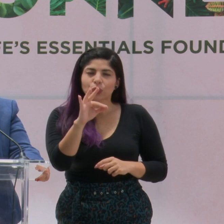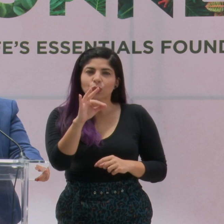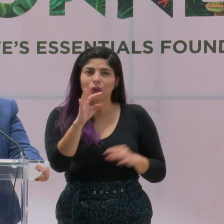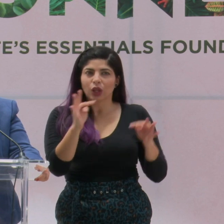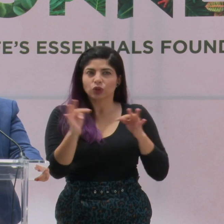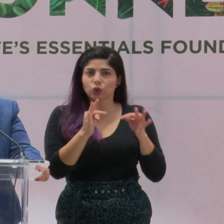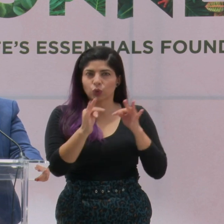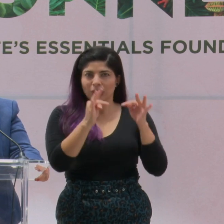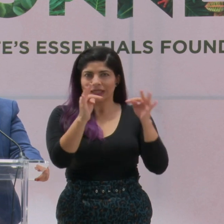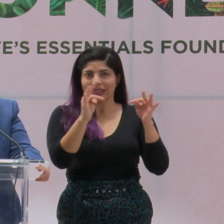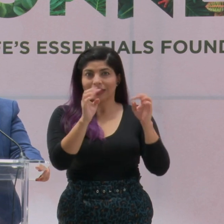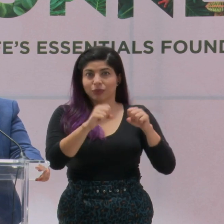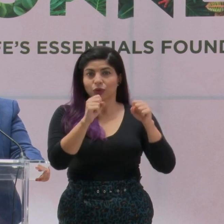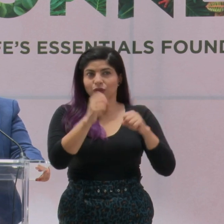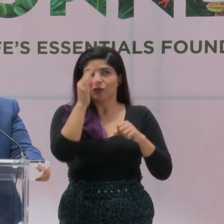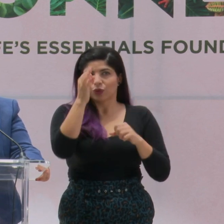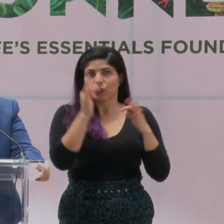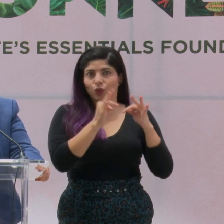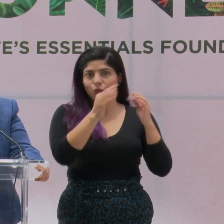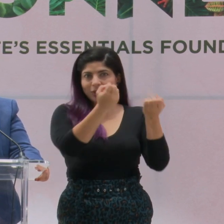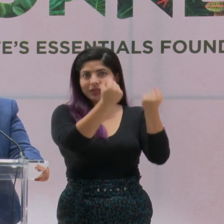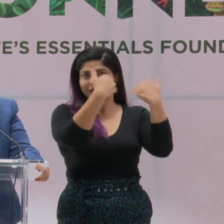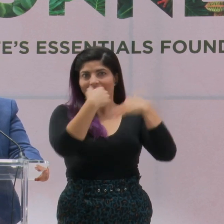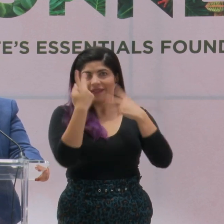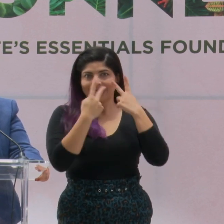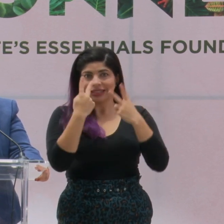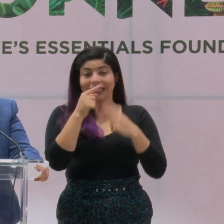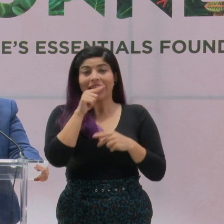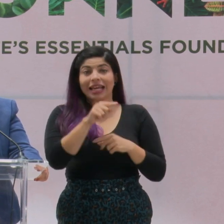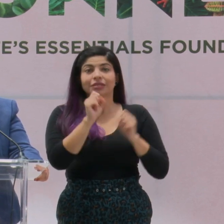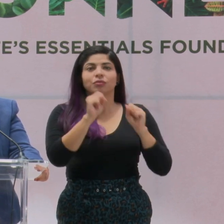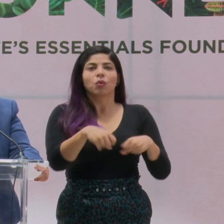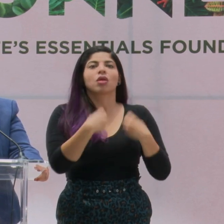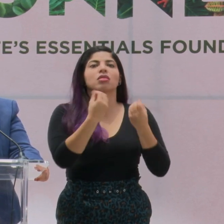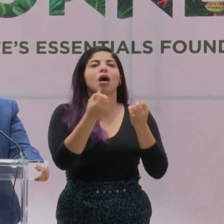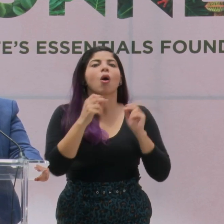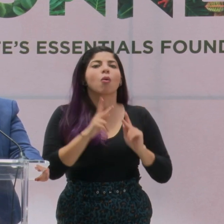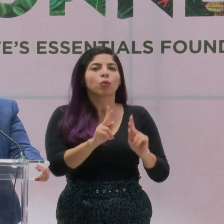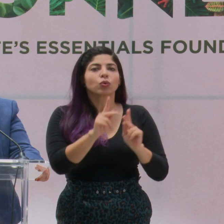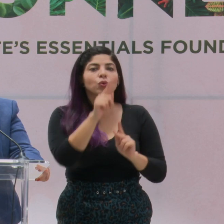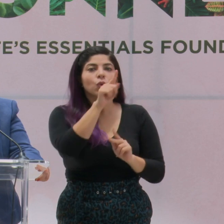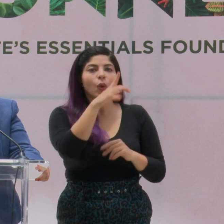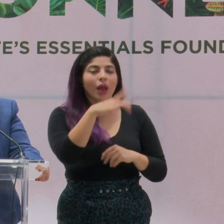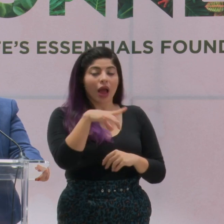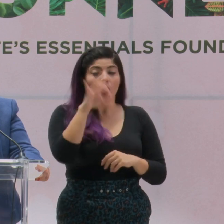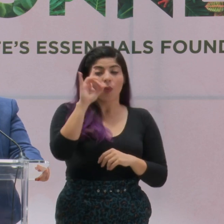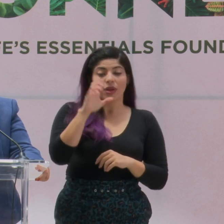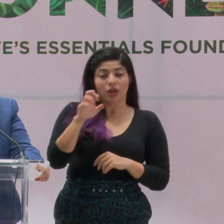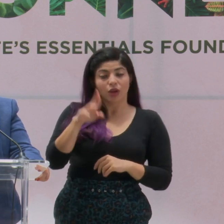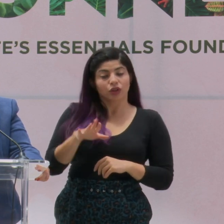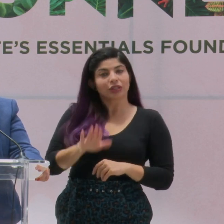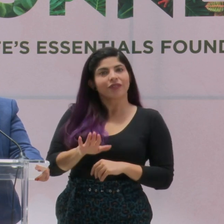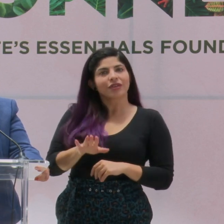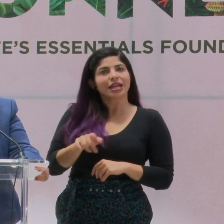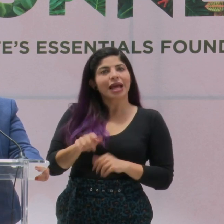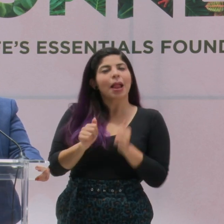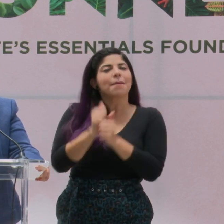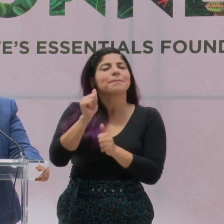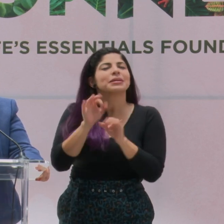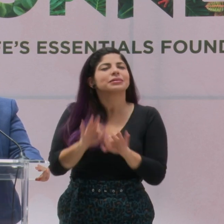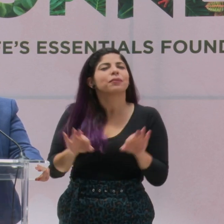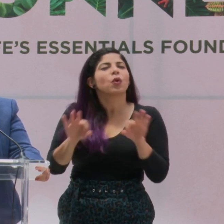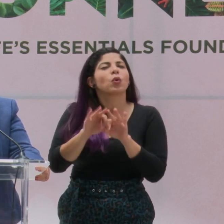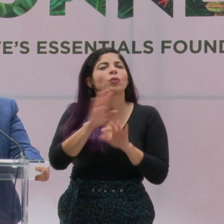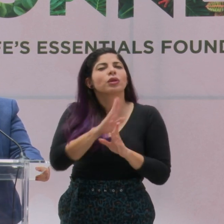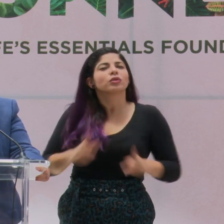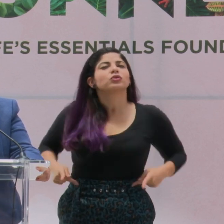turistas potenciales. y que realmente les va a permitir encontrar en Costa Rica lo más importante